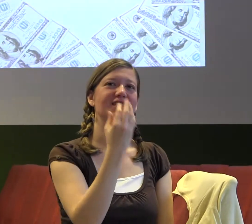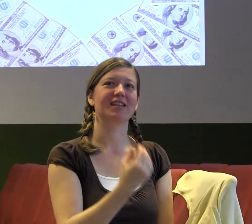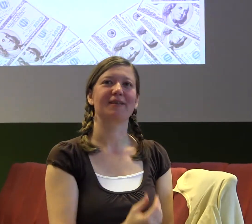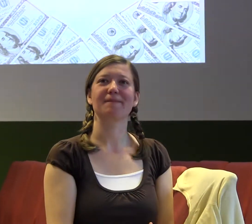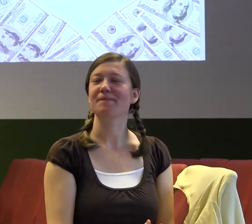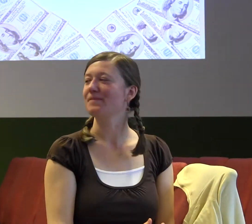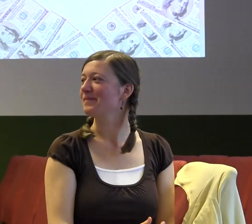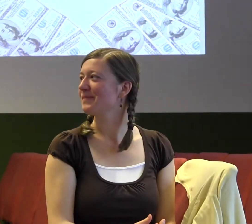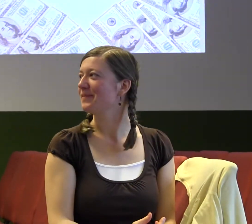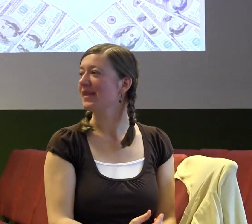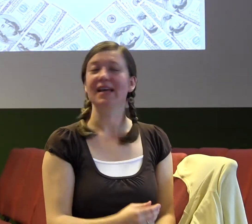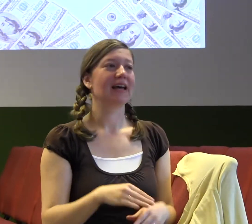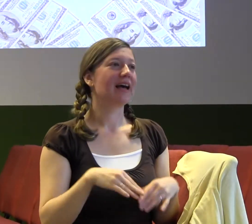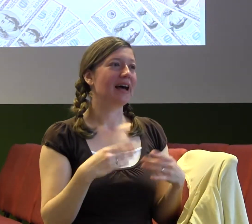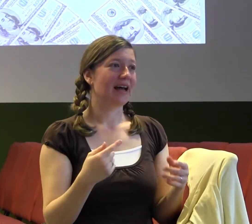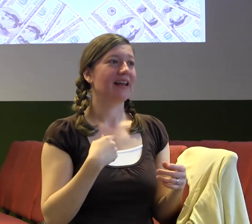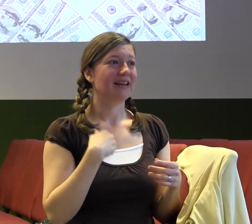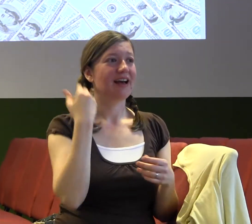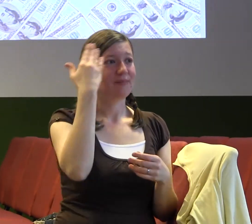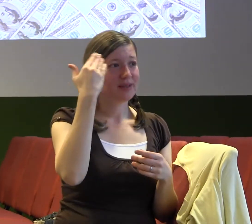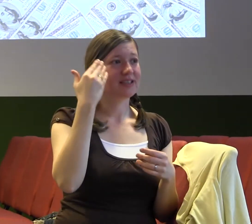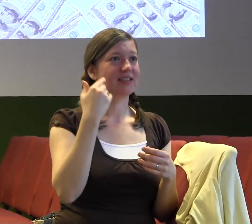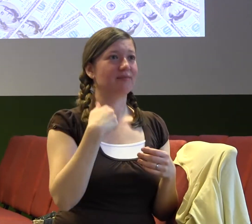se děje okolo, že to až tak úžasné není,